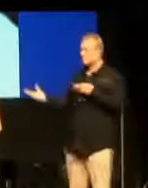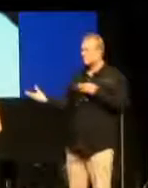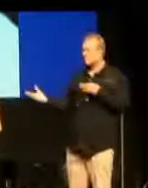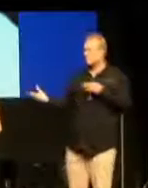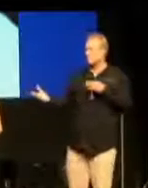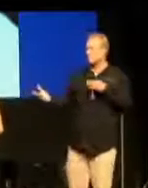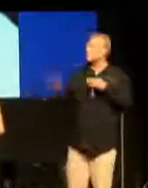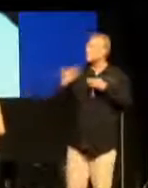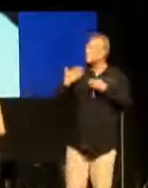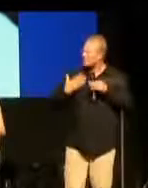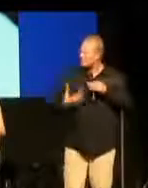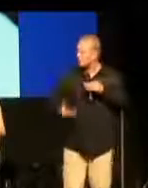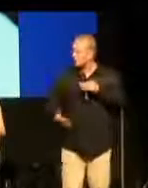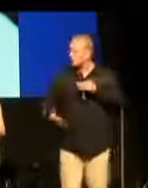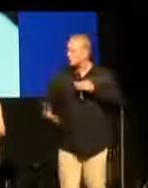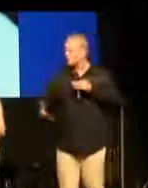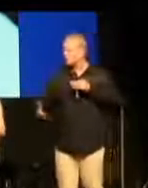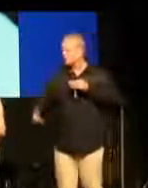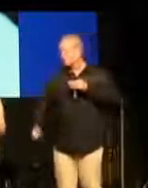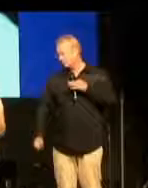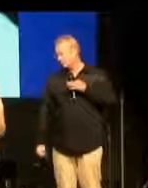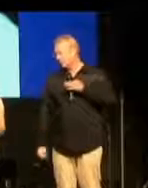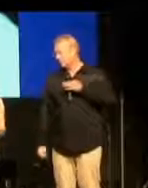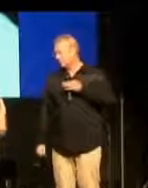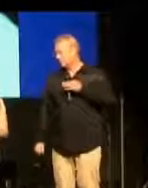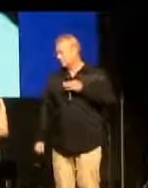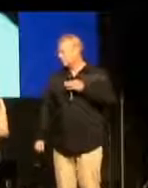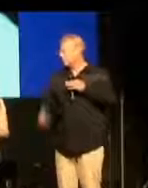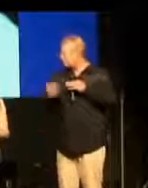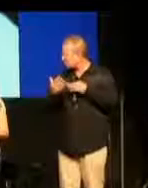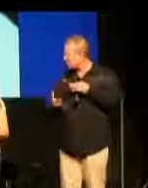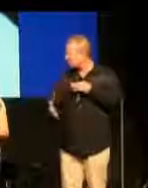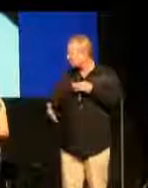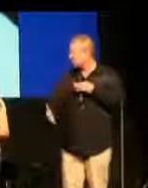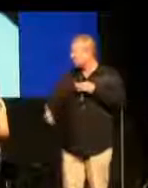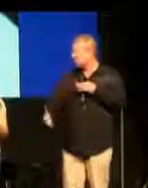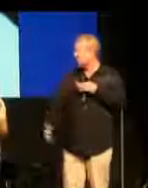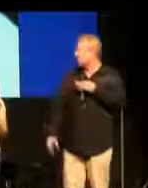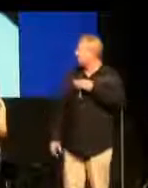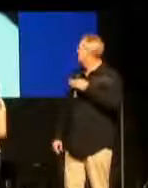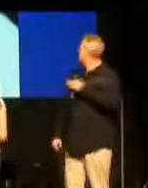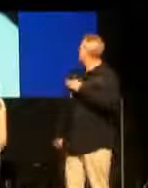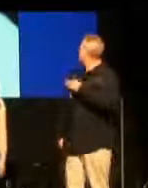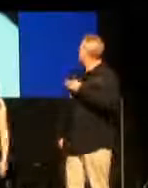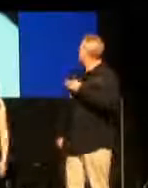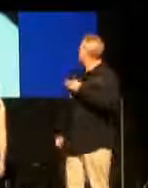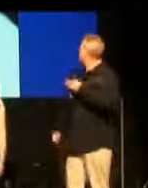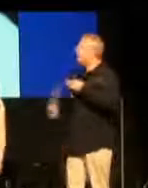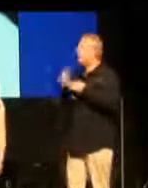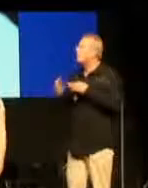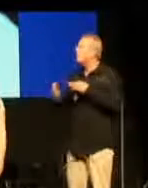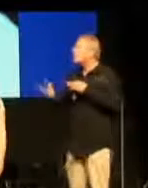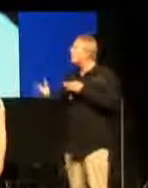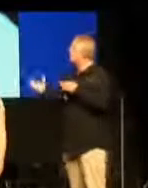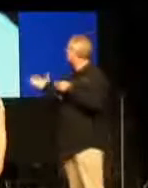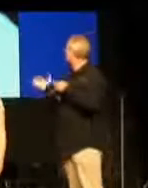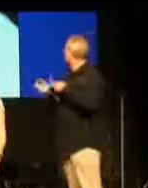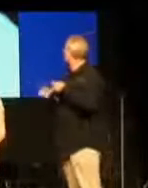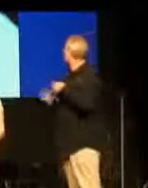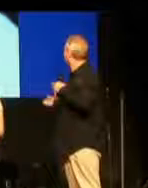reiner Mensch. Sie hatte solche Liebe. Solchen Frieden. Wenn